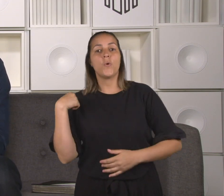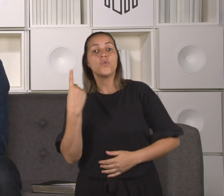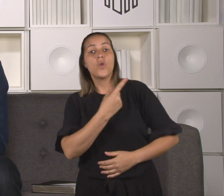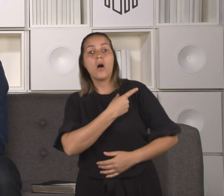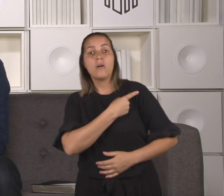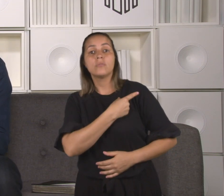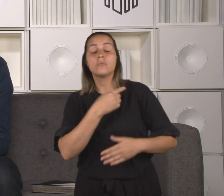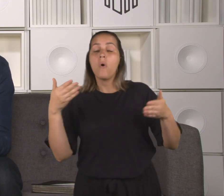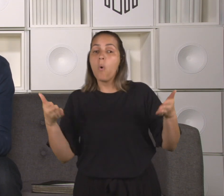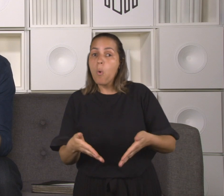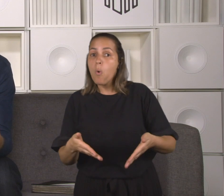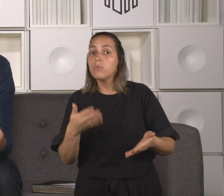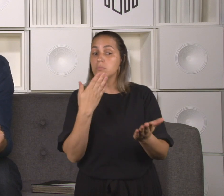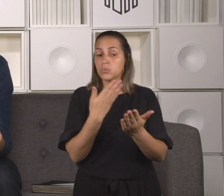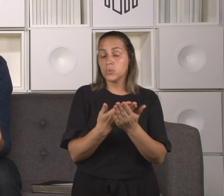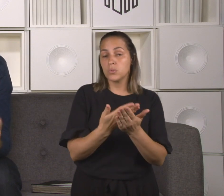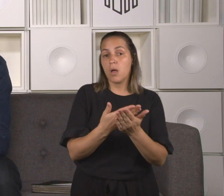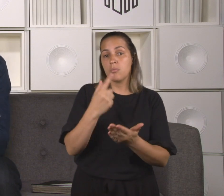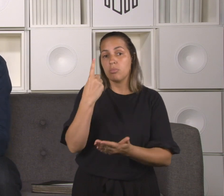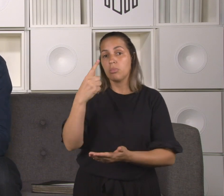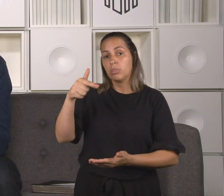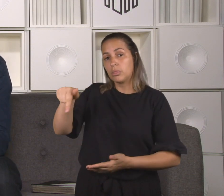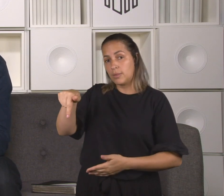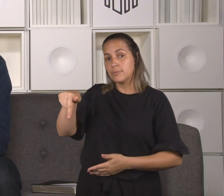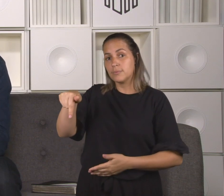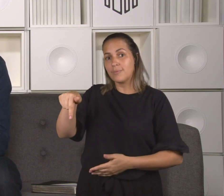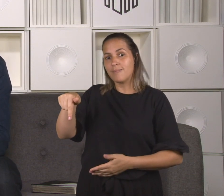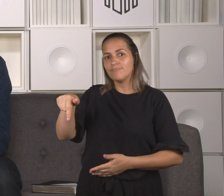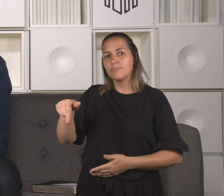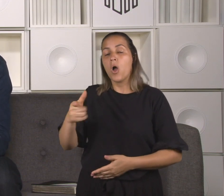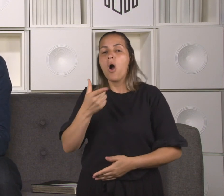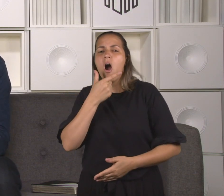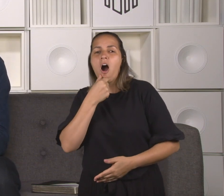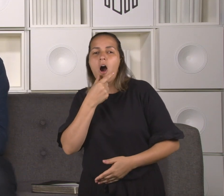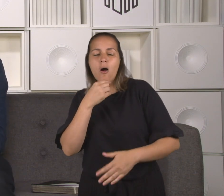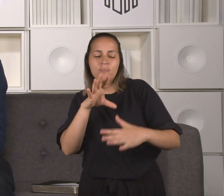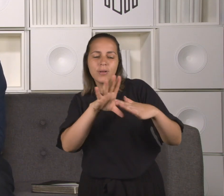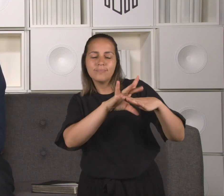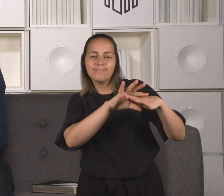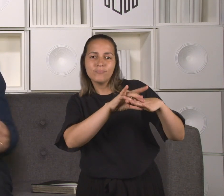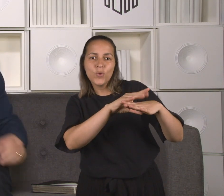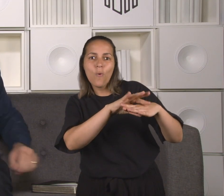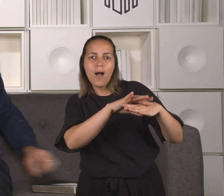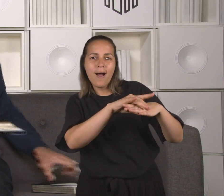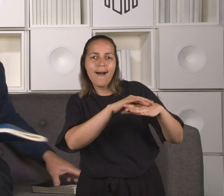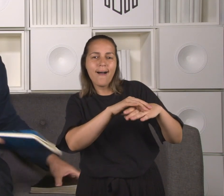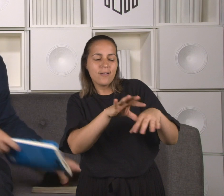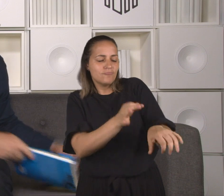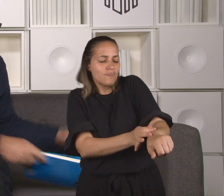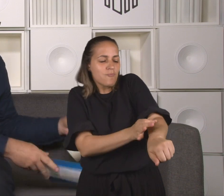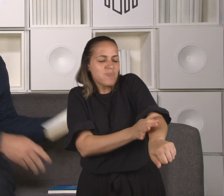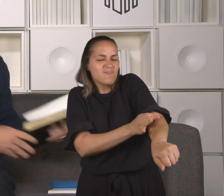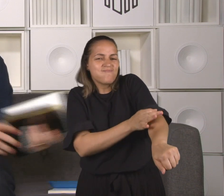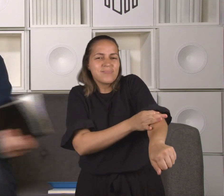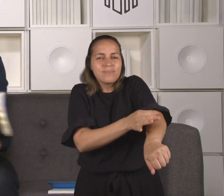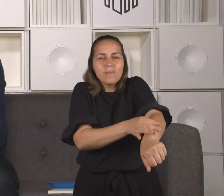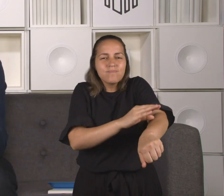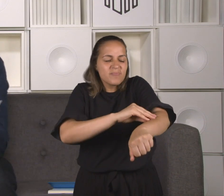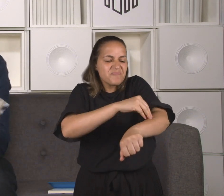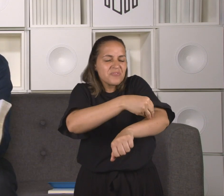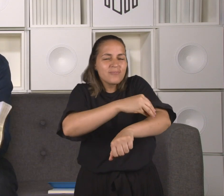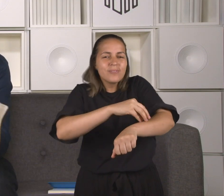17. O tema de hoje é leproso. E o nosso texto bíblico de